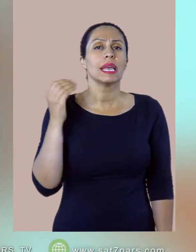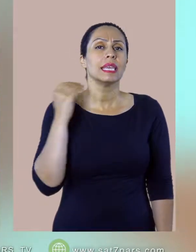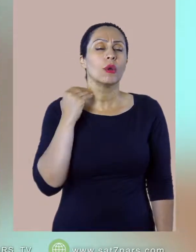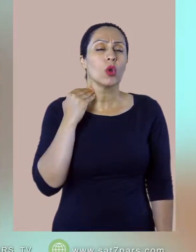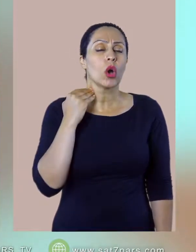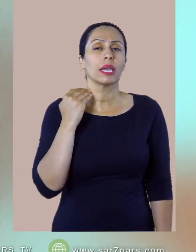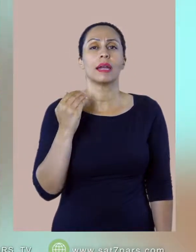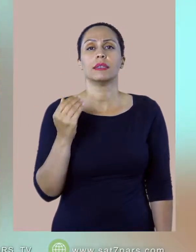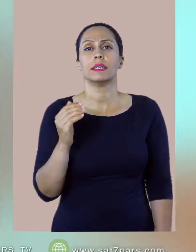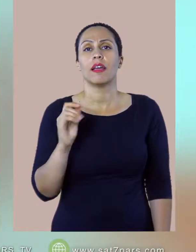گناه باشه